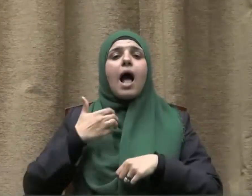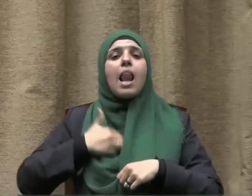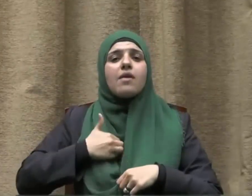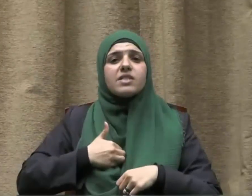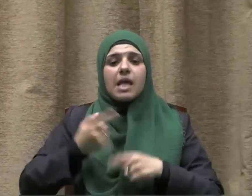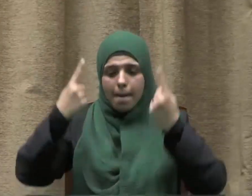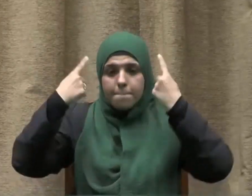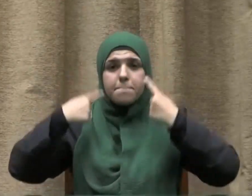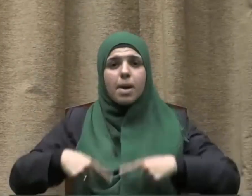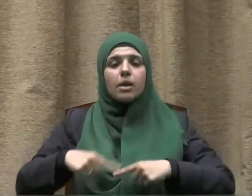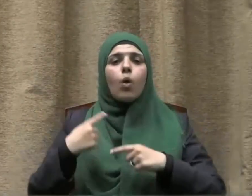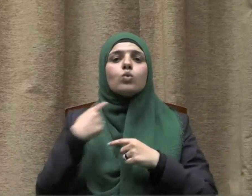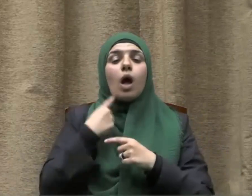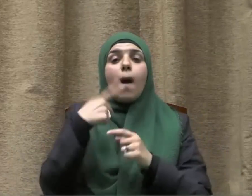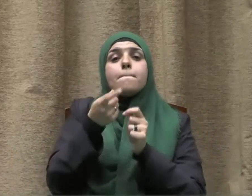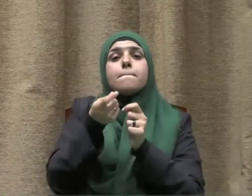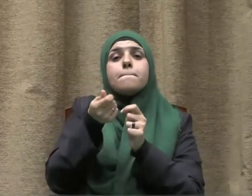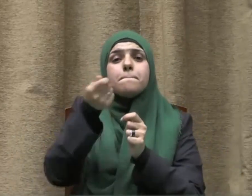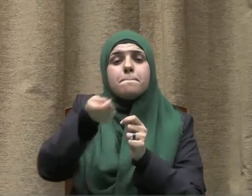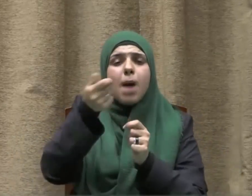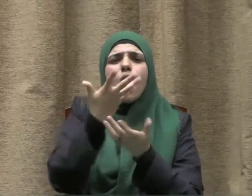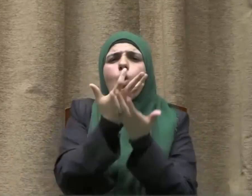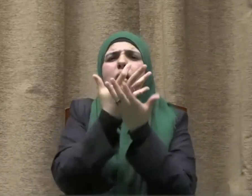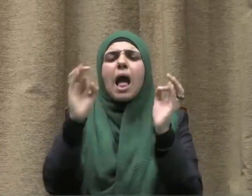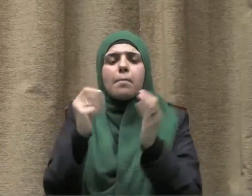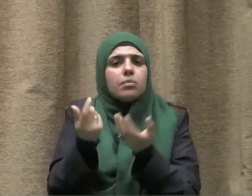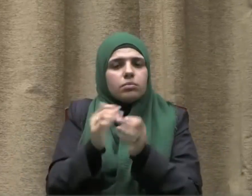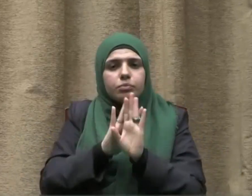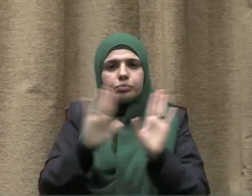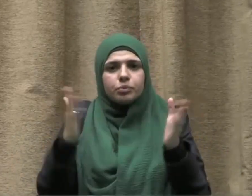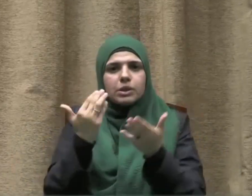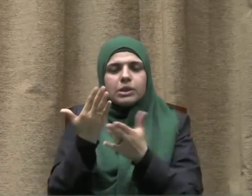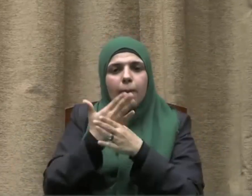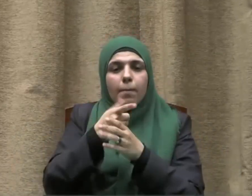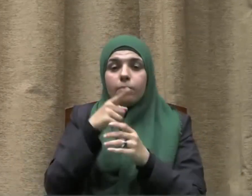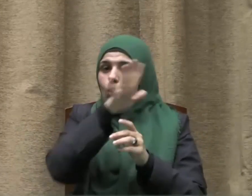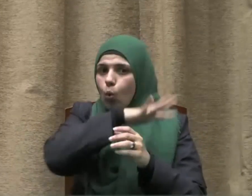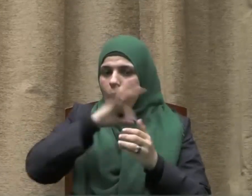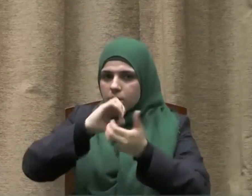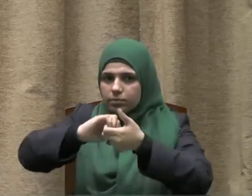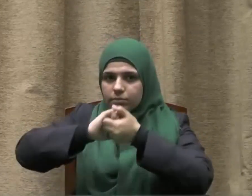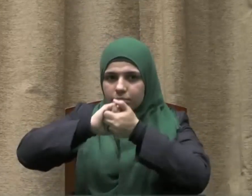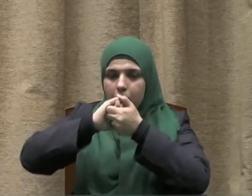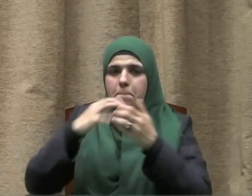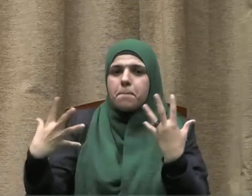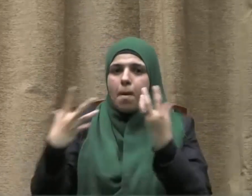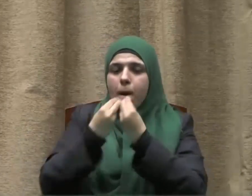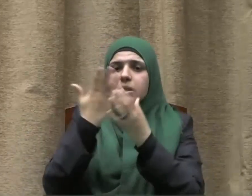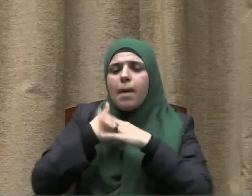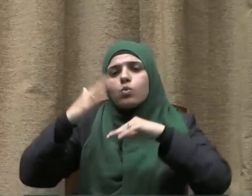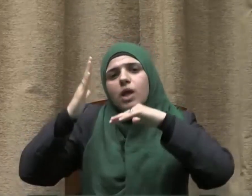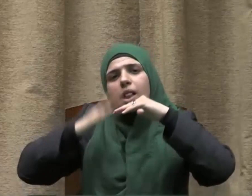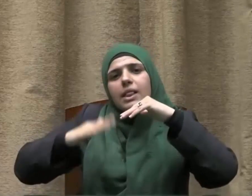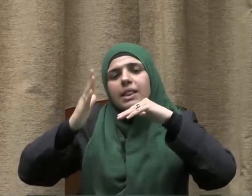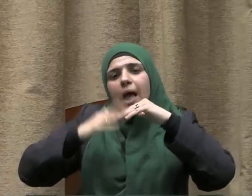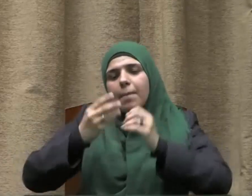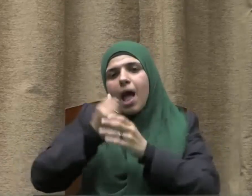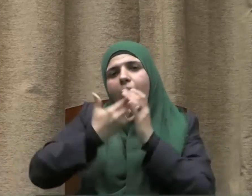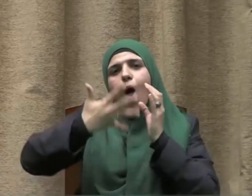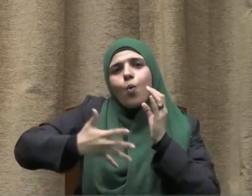والبدنية وأموالهم وما يملكون فلنتكاتف جميعا لنربي جيلا